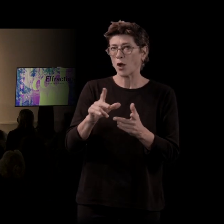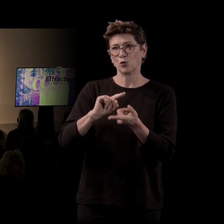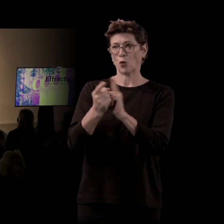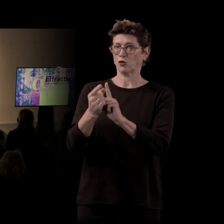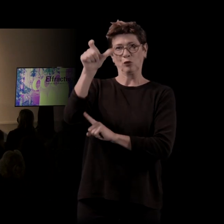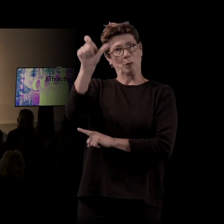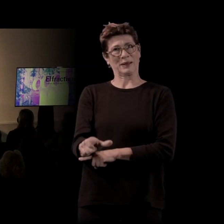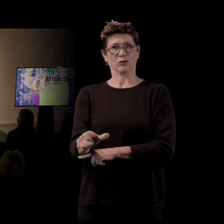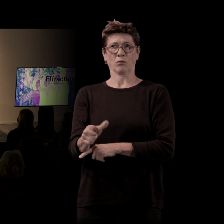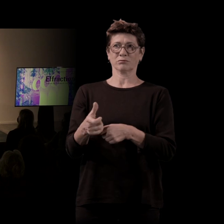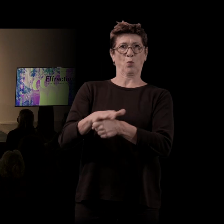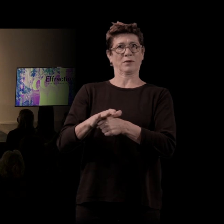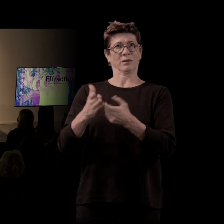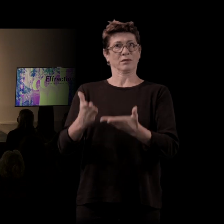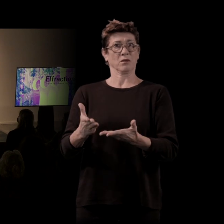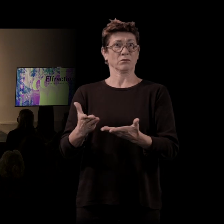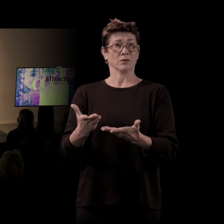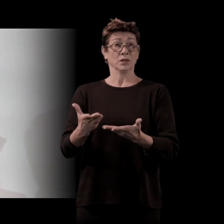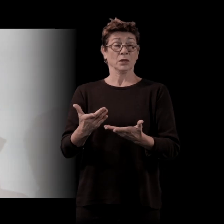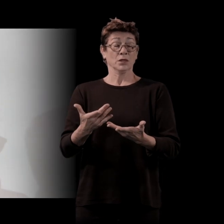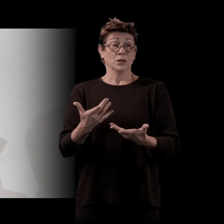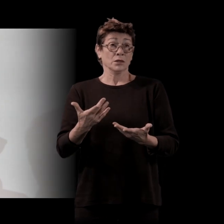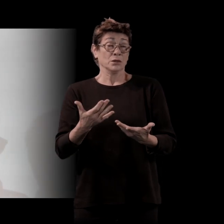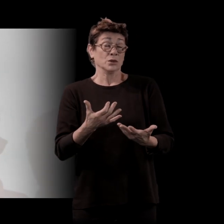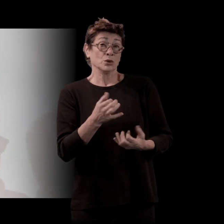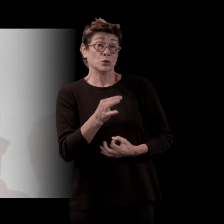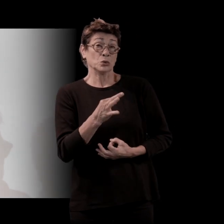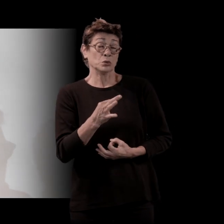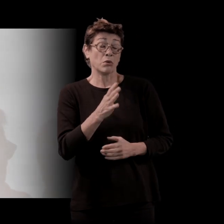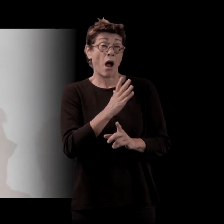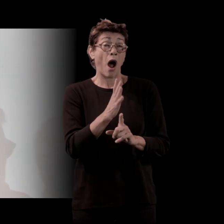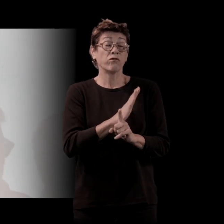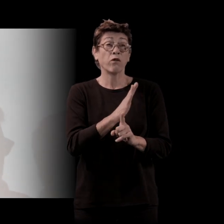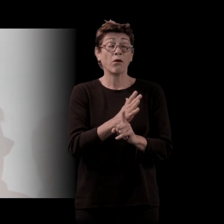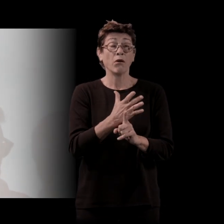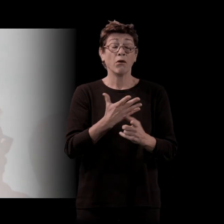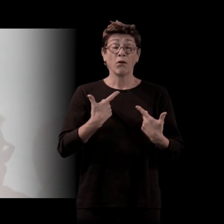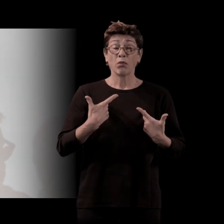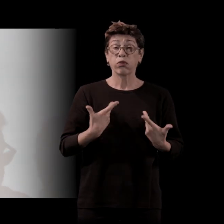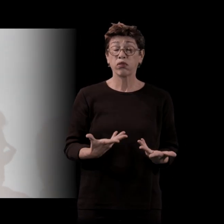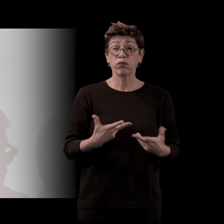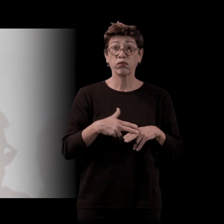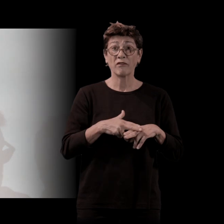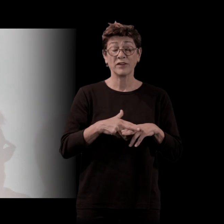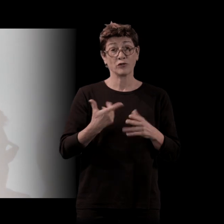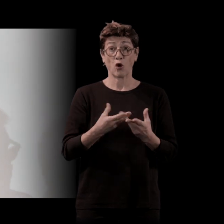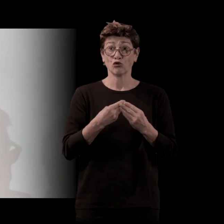Oui. Soudain ? Oui, C'est vrai que ça m'a réglé plein de névroses que j'avais. Très vite, j'en ai cultivé d'autres.